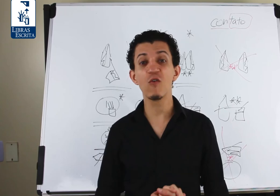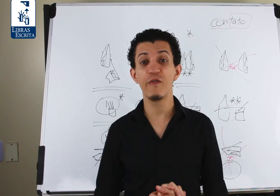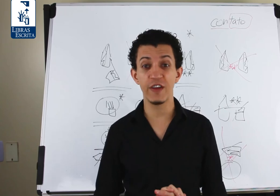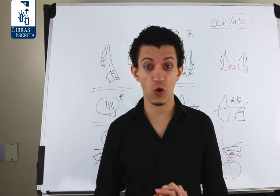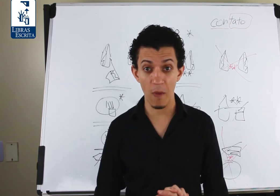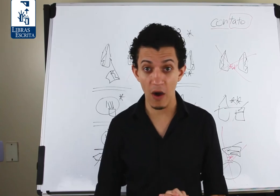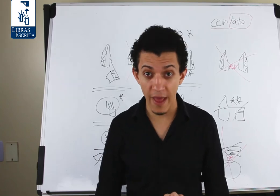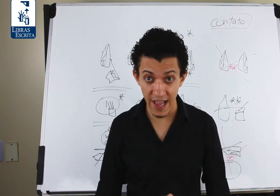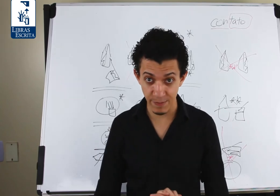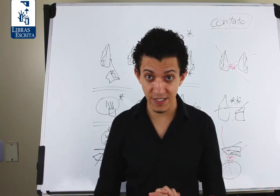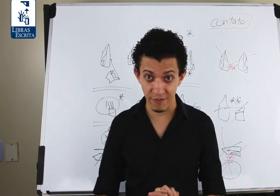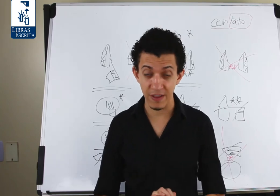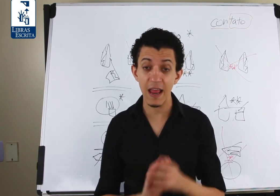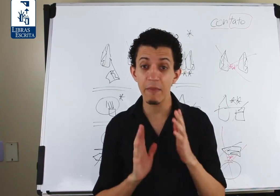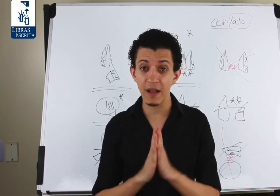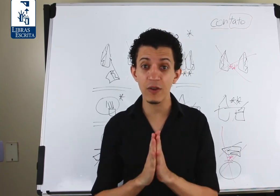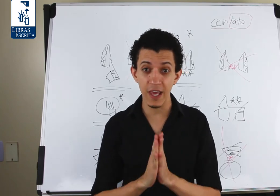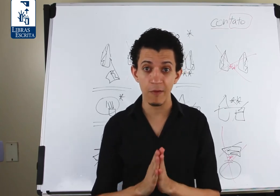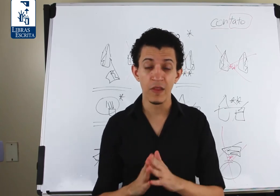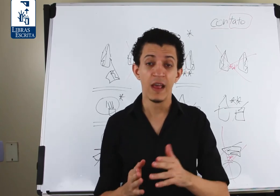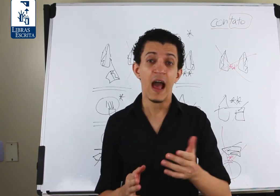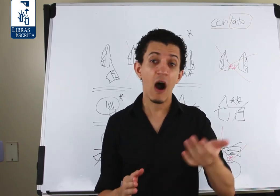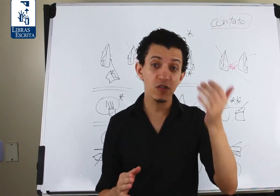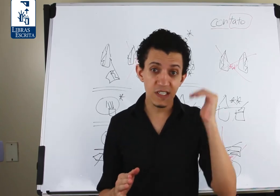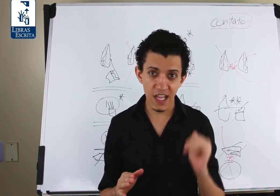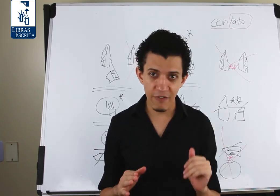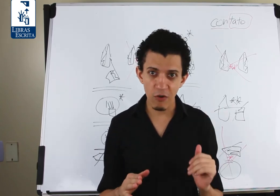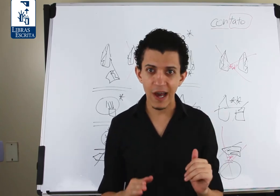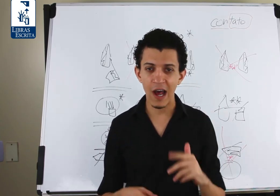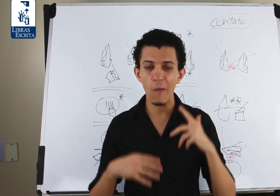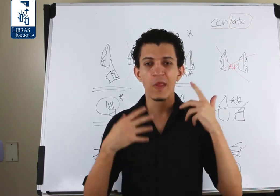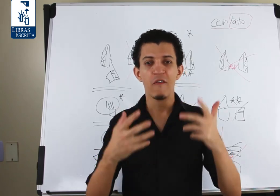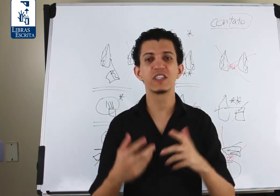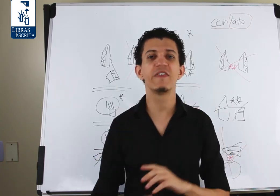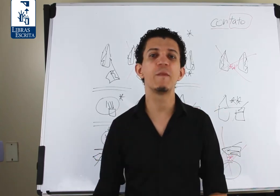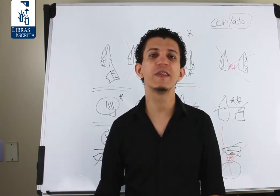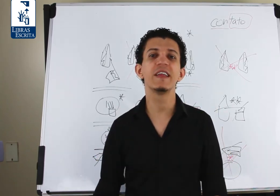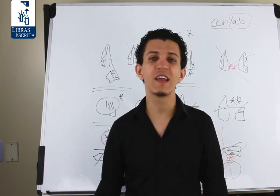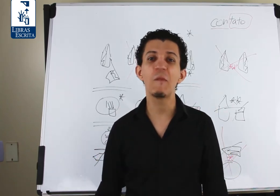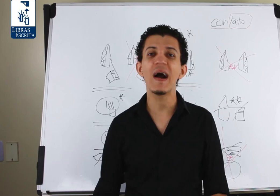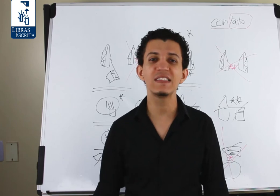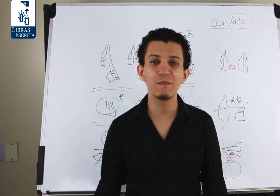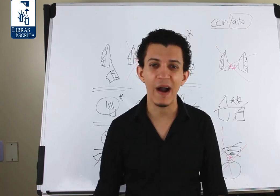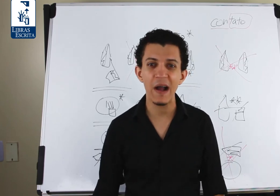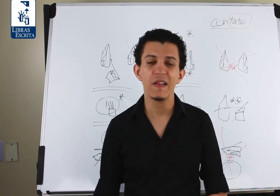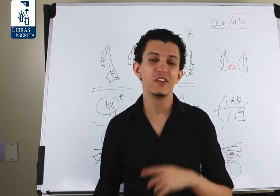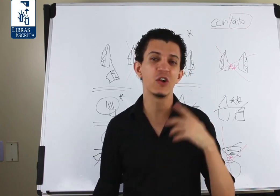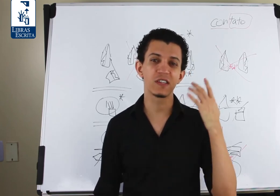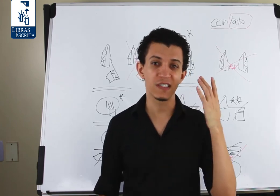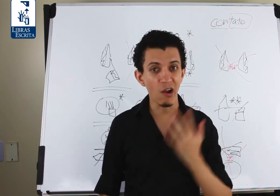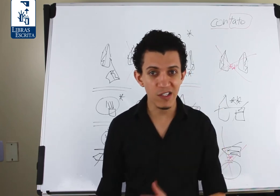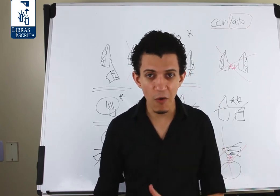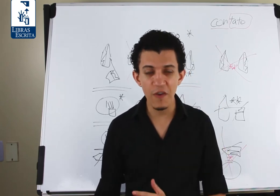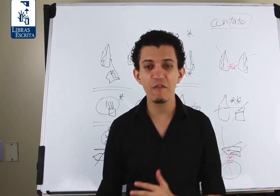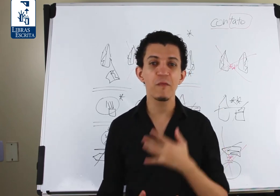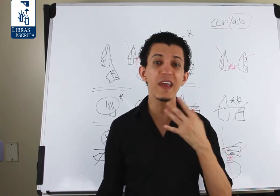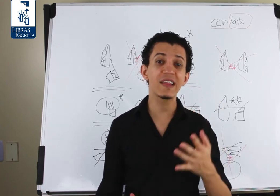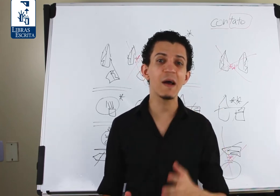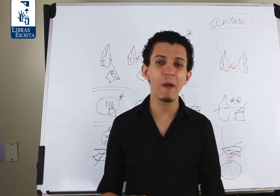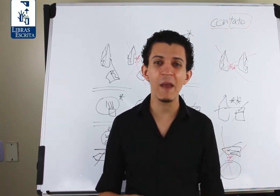algum vídeo, alguma aula específica. Lembrando que, ao se inscrever no canal, você vai poder então participar de nossas aulas ao vivo e também,